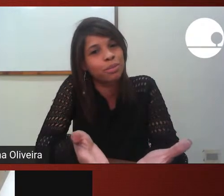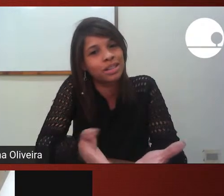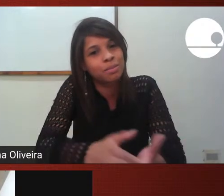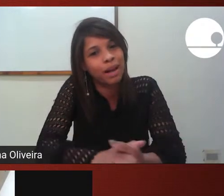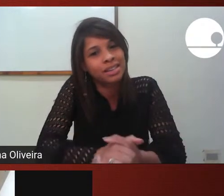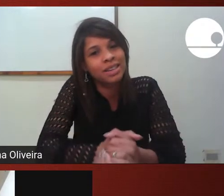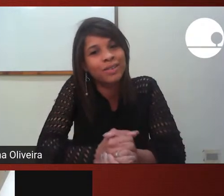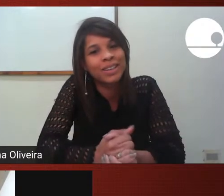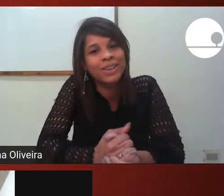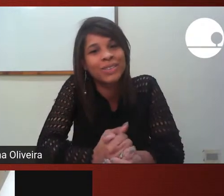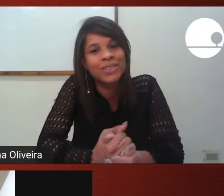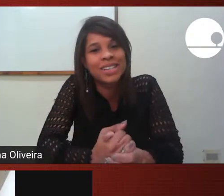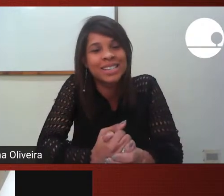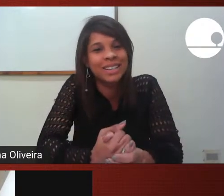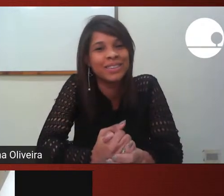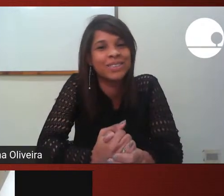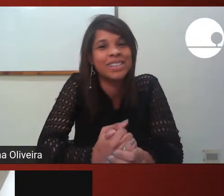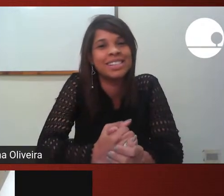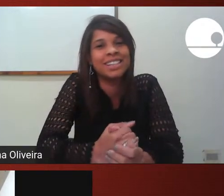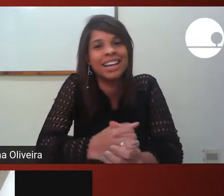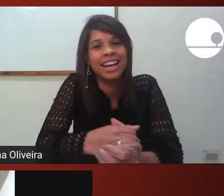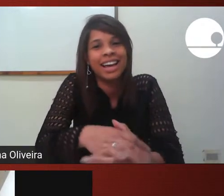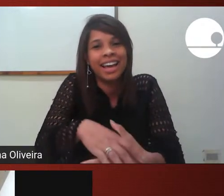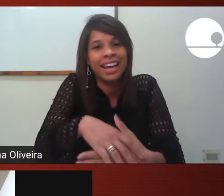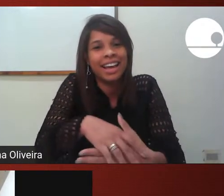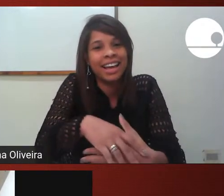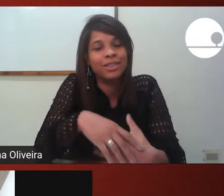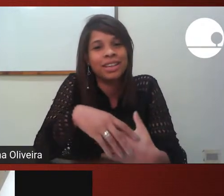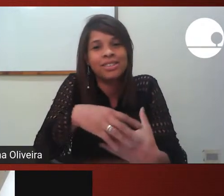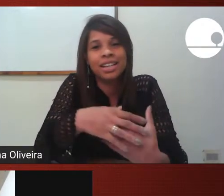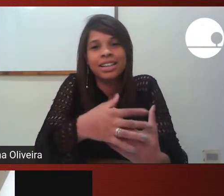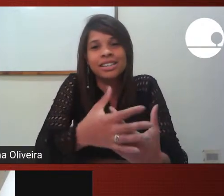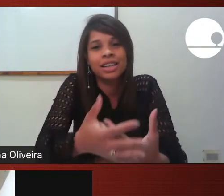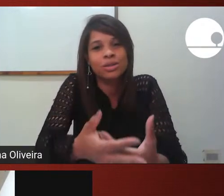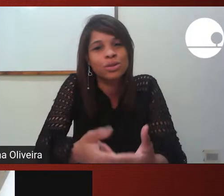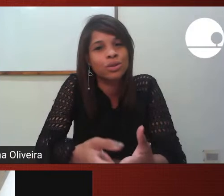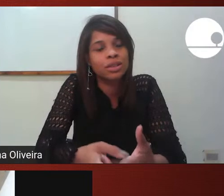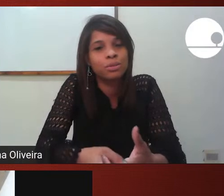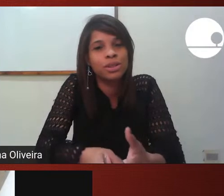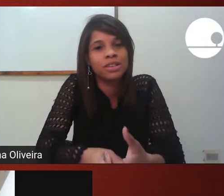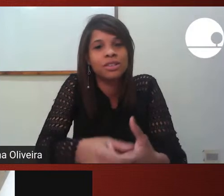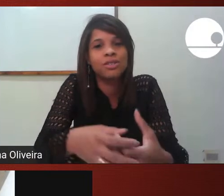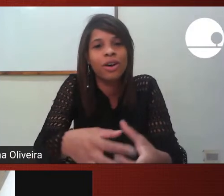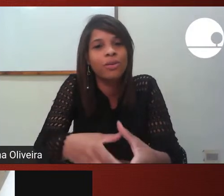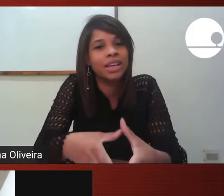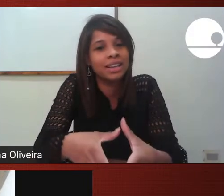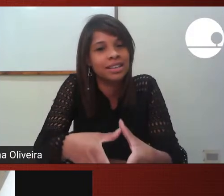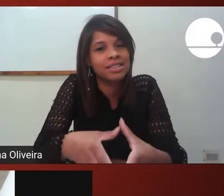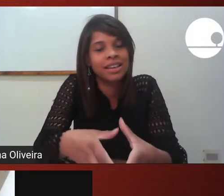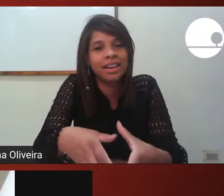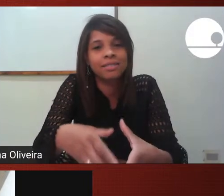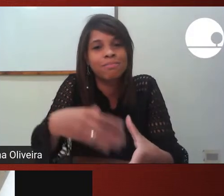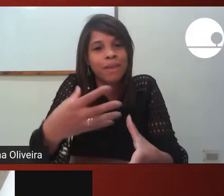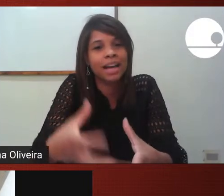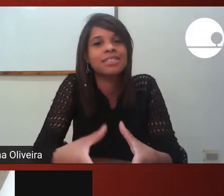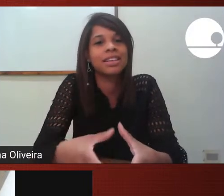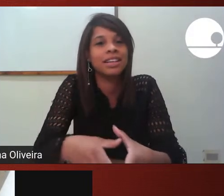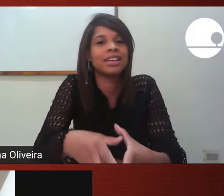participação aqui conosco essa noite eu tenho certeza que as suas contribuições vão enriquecer mais ainda